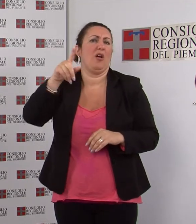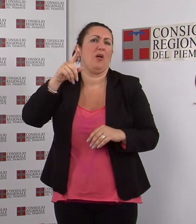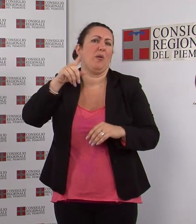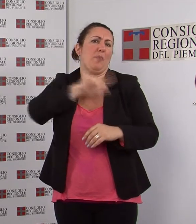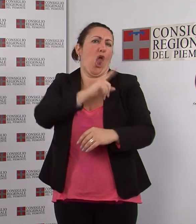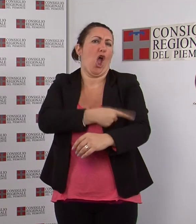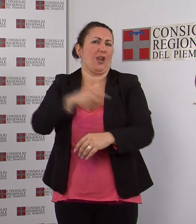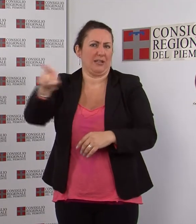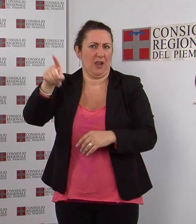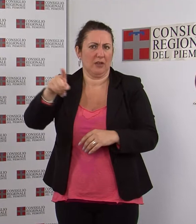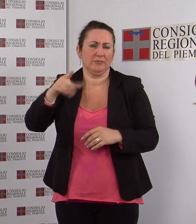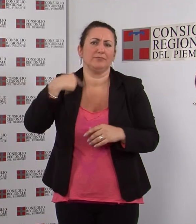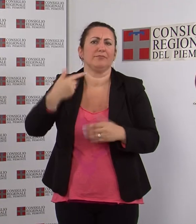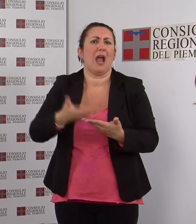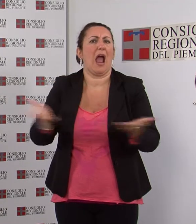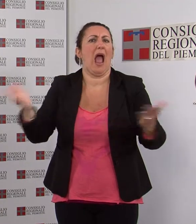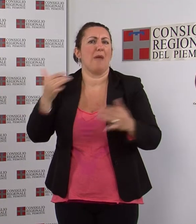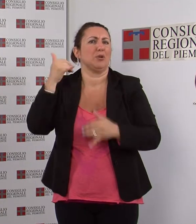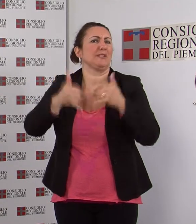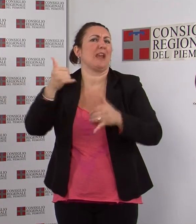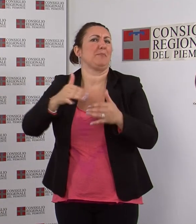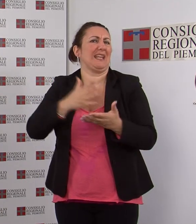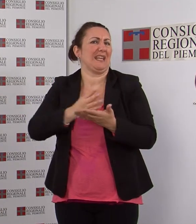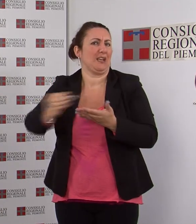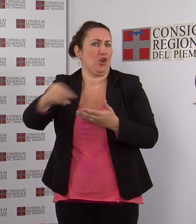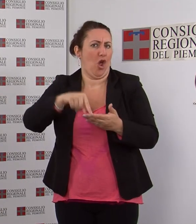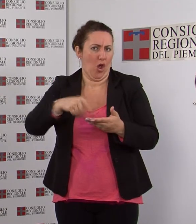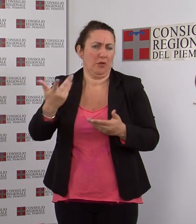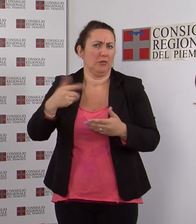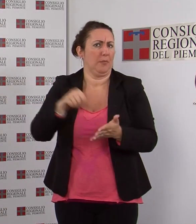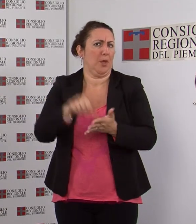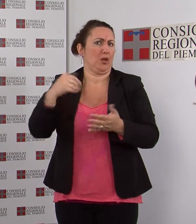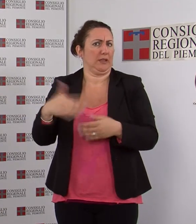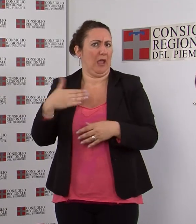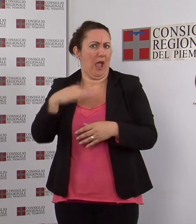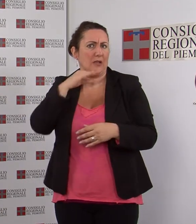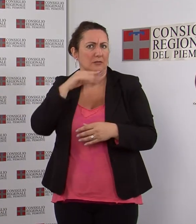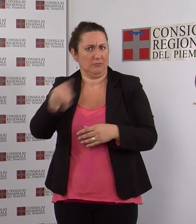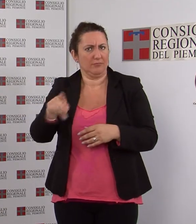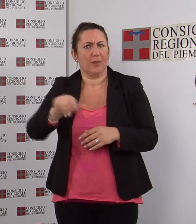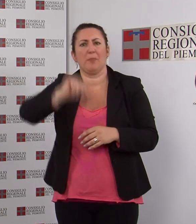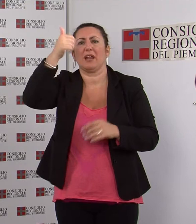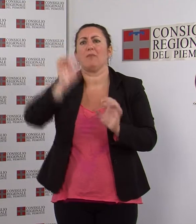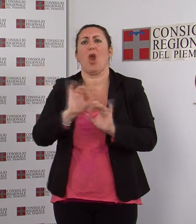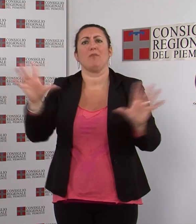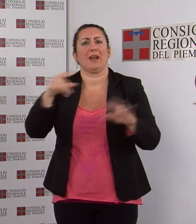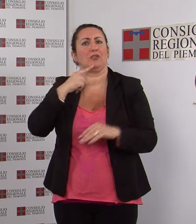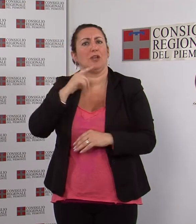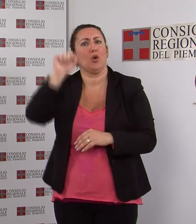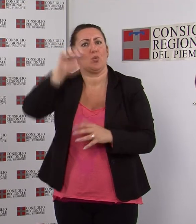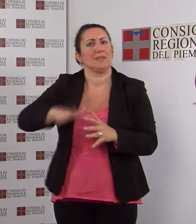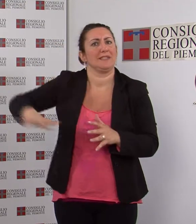noto rispetto a Mauthausen e altri, ma non certamente meno efferrato e fu il primo liberato dei russi nel 1944.